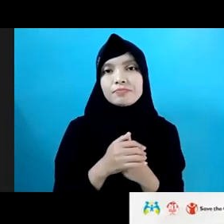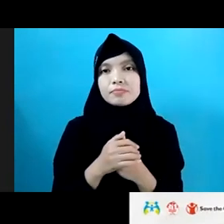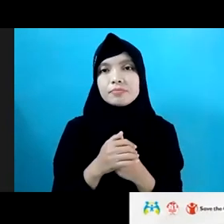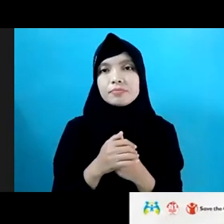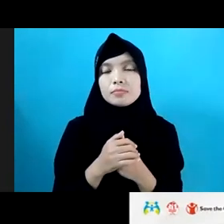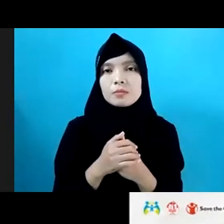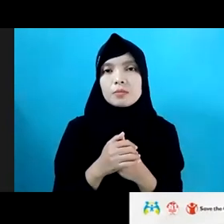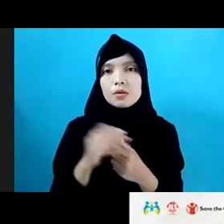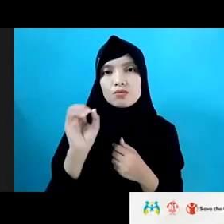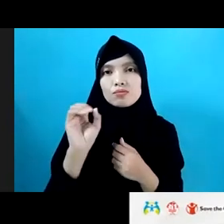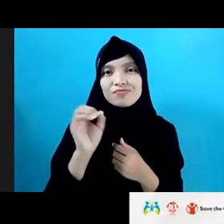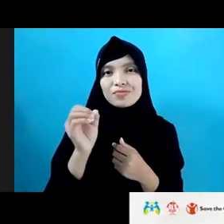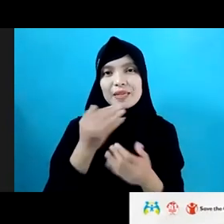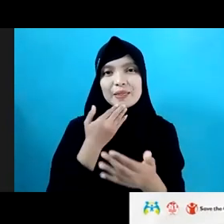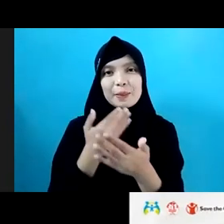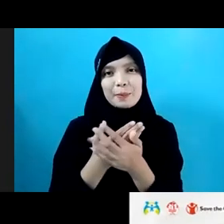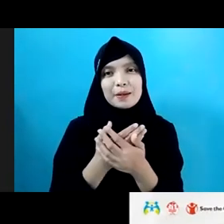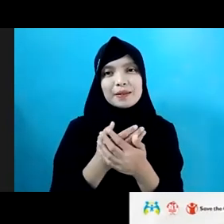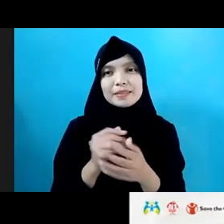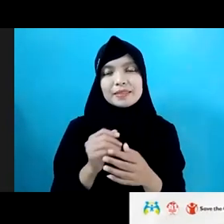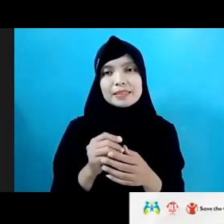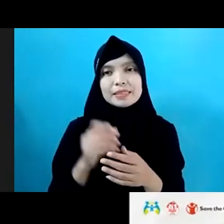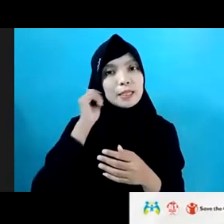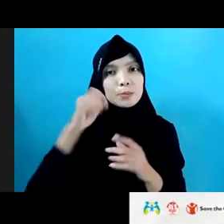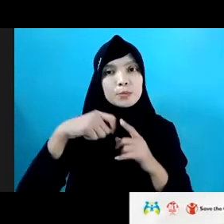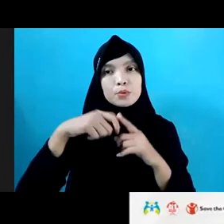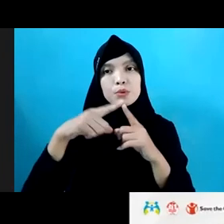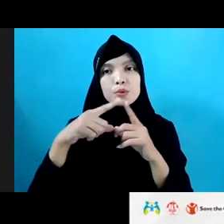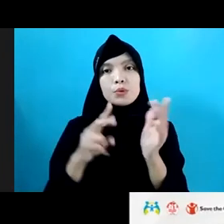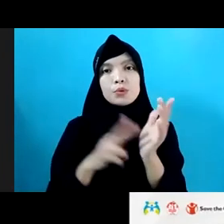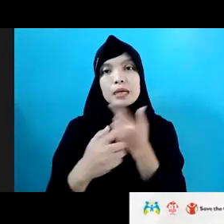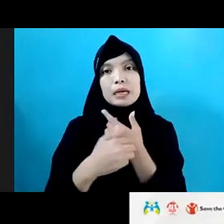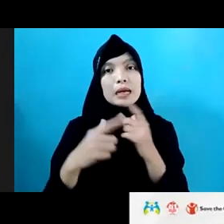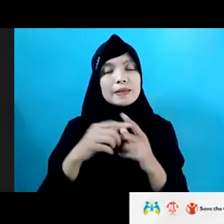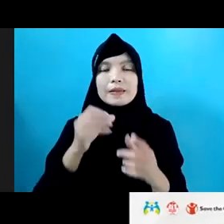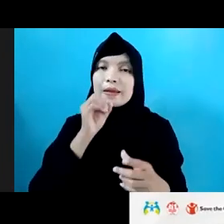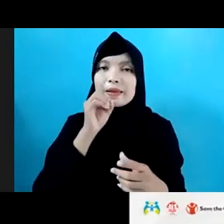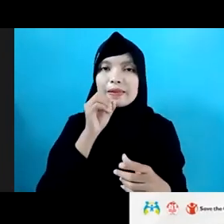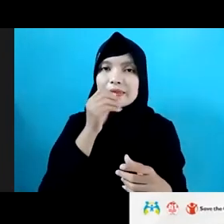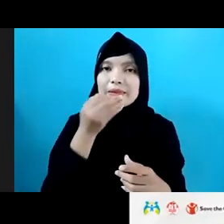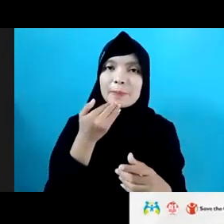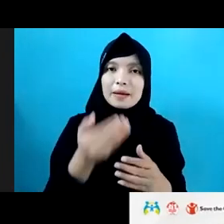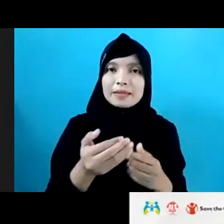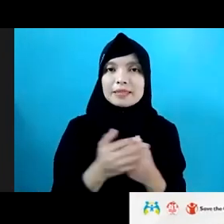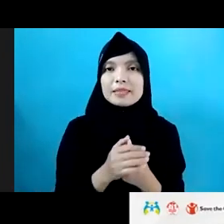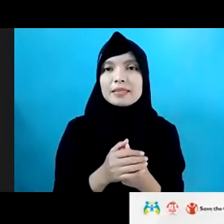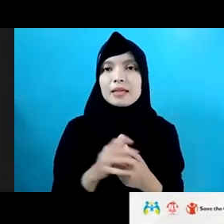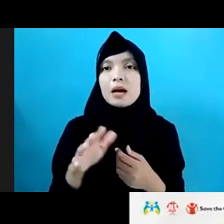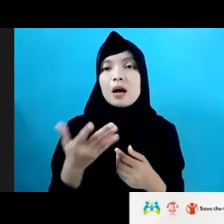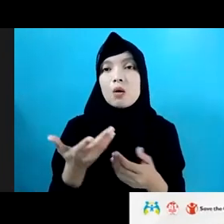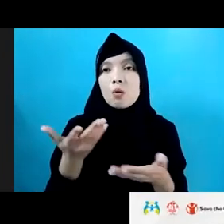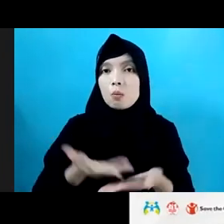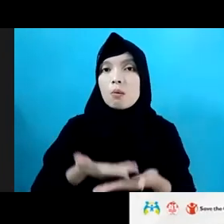Baik, Bang Sofian, terima kasih banyak juga Ibu Kanya untuk responnya. Berarti kita juga selain memberikan